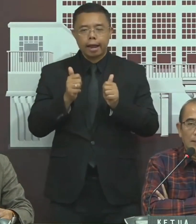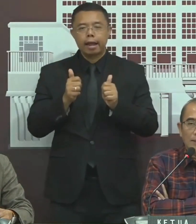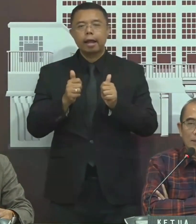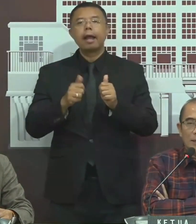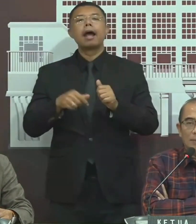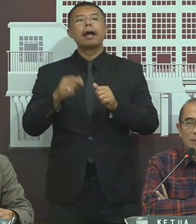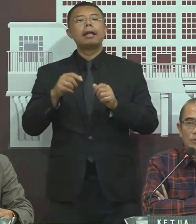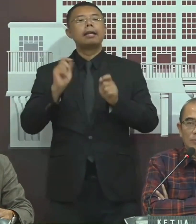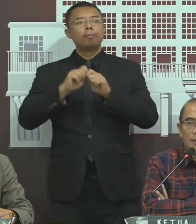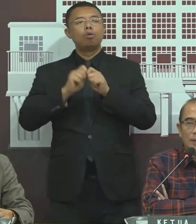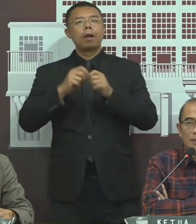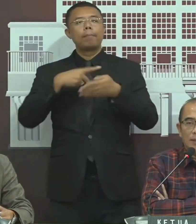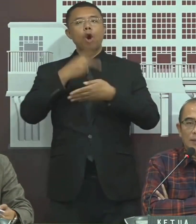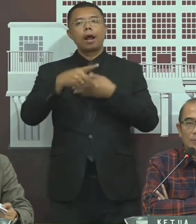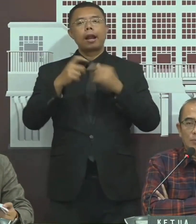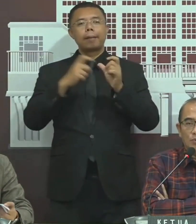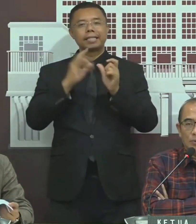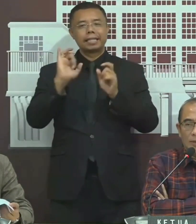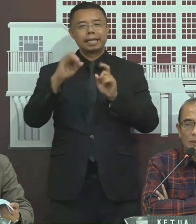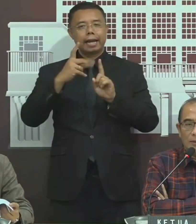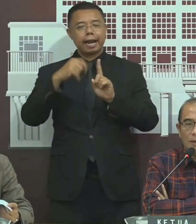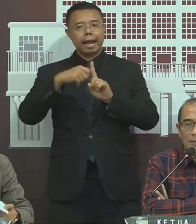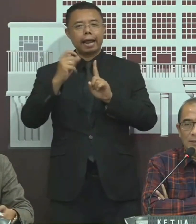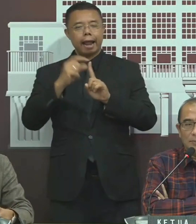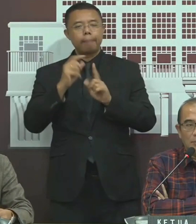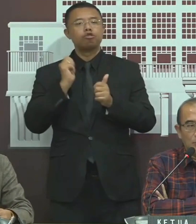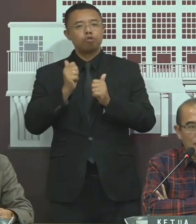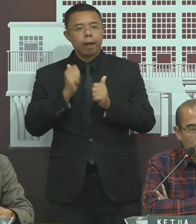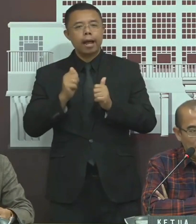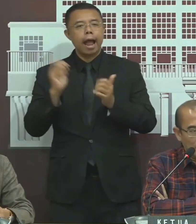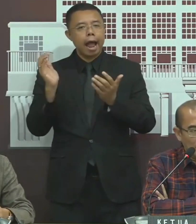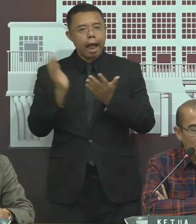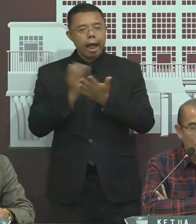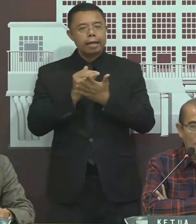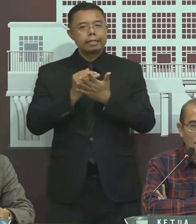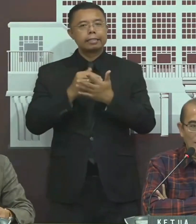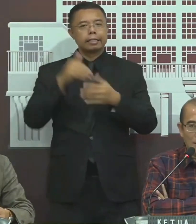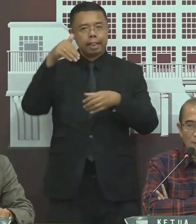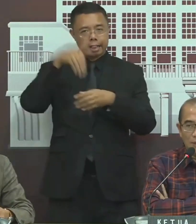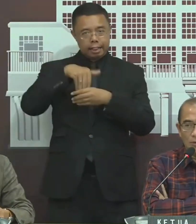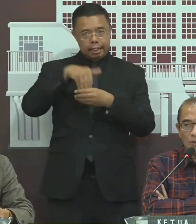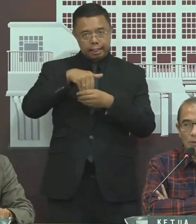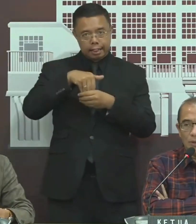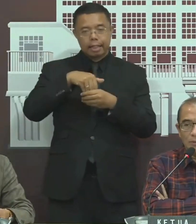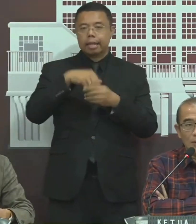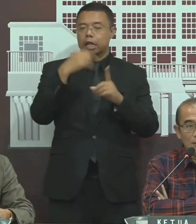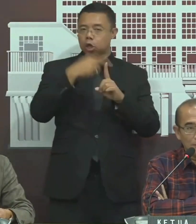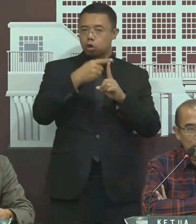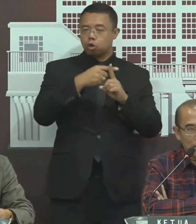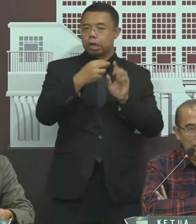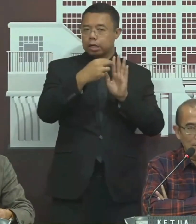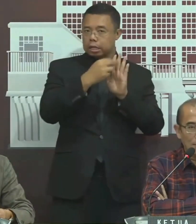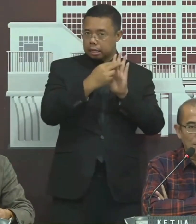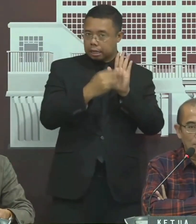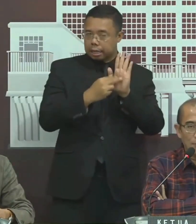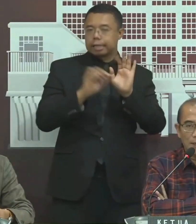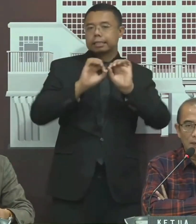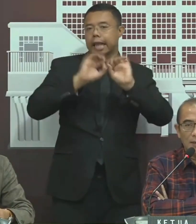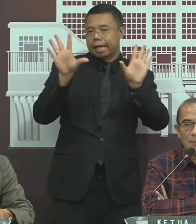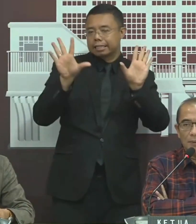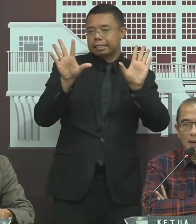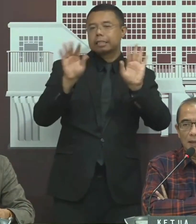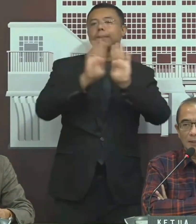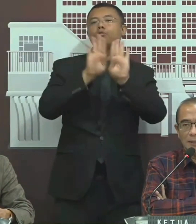adanya si rekap ini supaya kegiatan pemungutan, hasil pemungutan suara Berupa hasil penghitungan suara itu dalam sepangan, siapapun